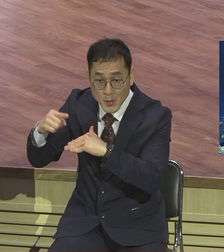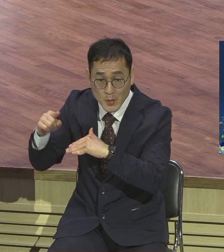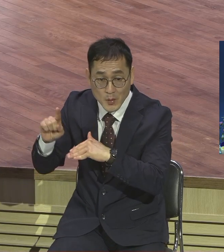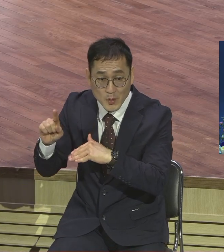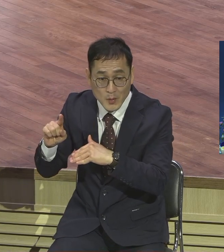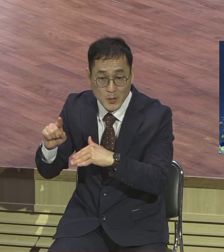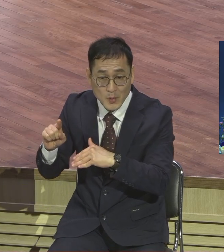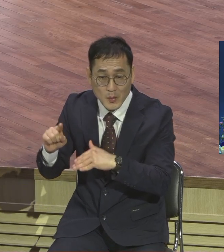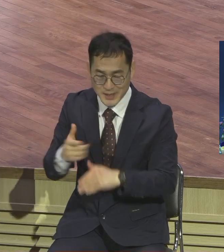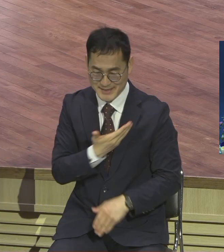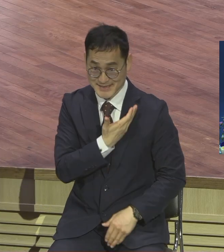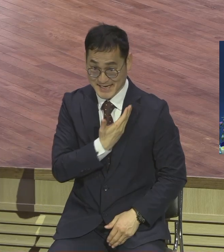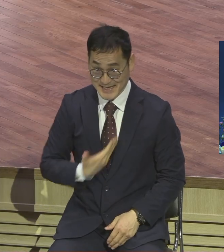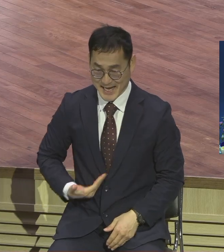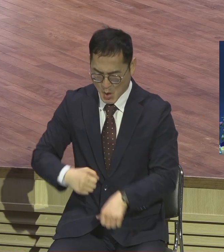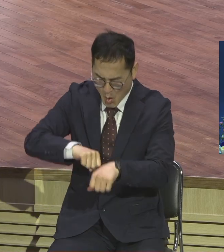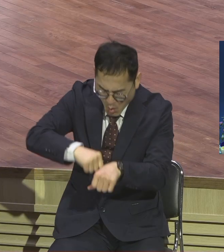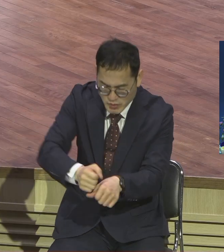인위적으로 그렇게 만들어진 것이 아니에요